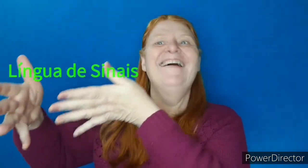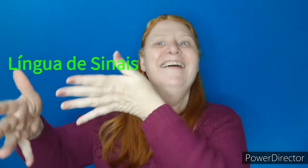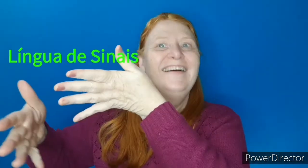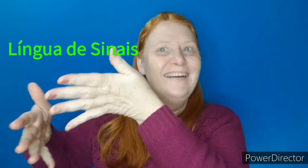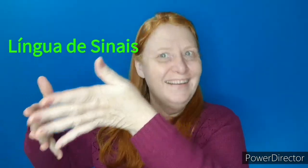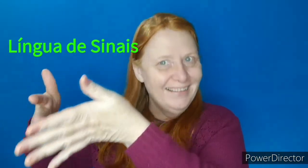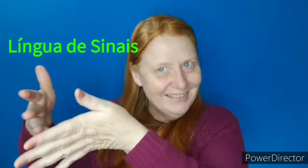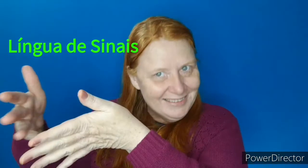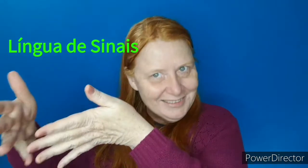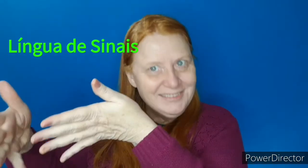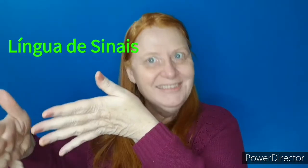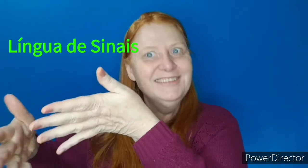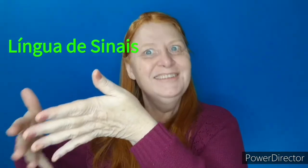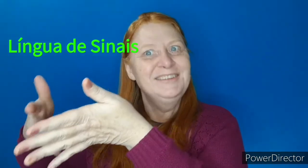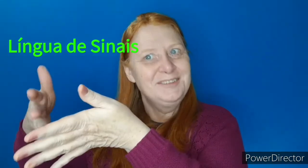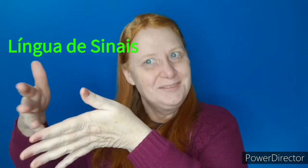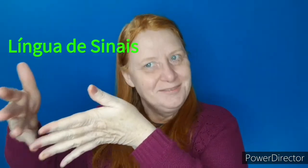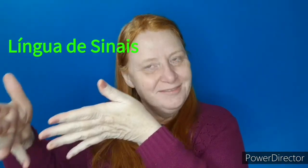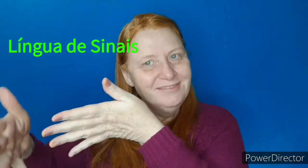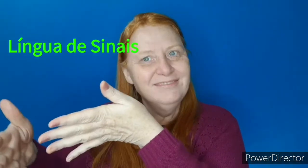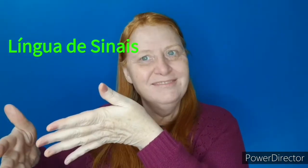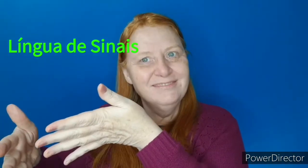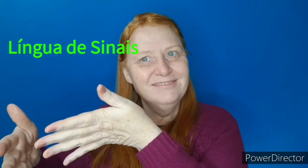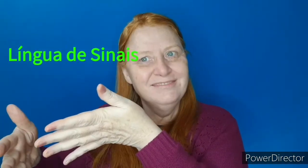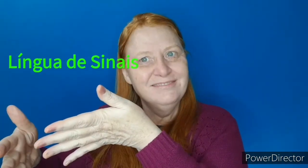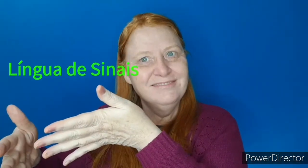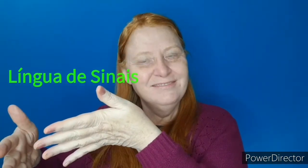sinais, utilizando as mãos, libras.